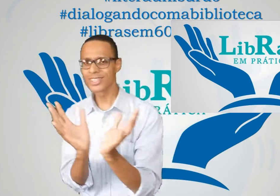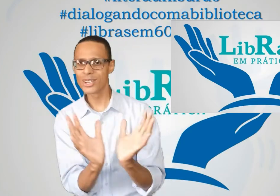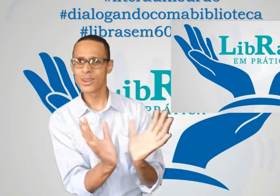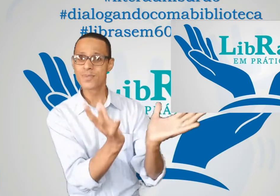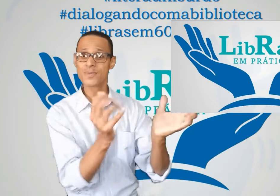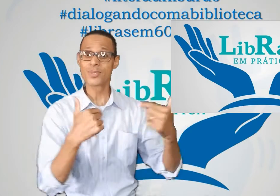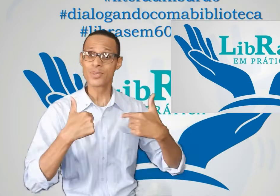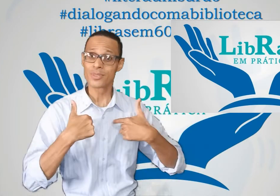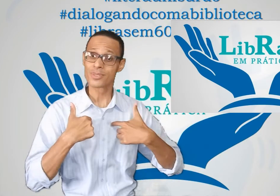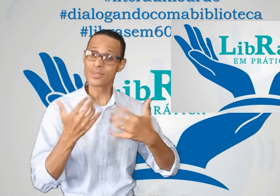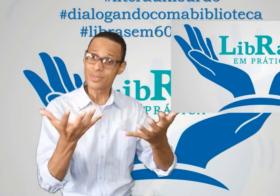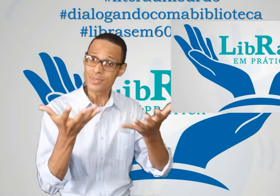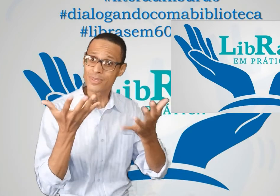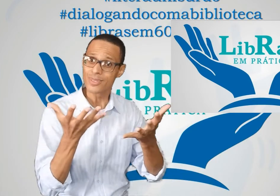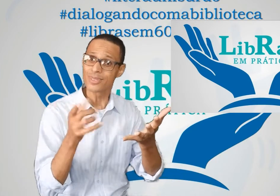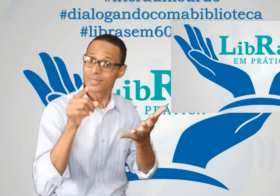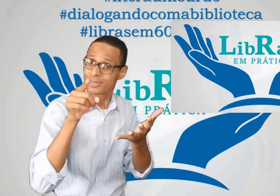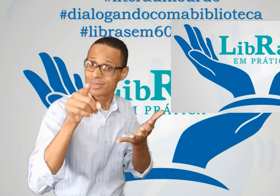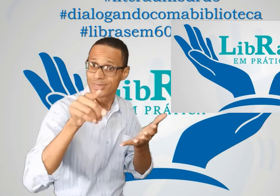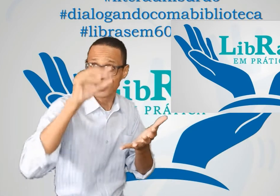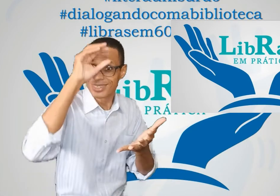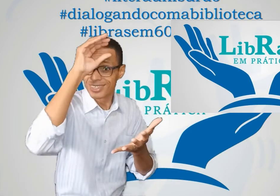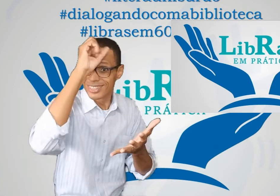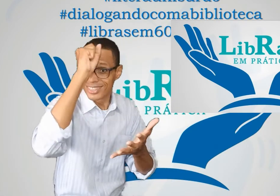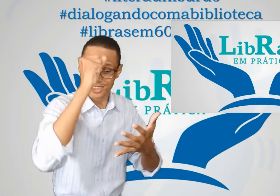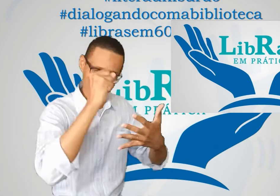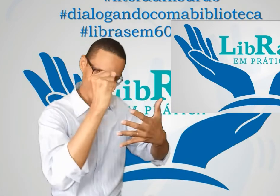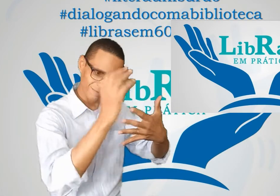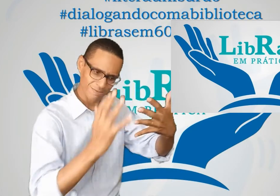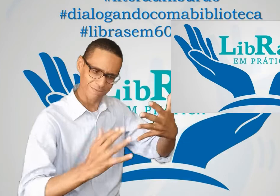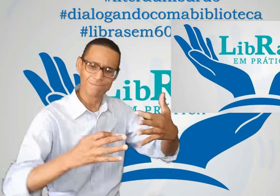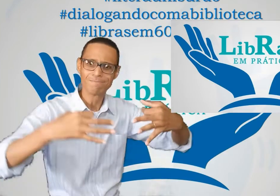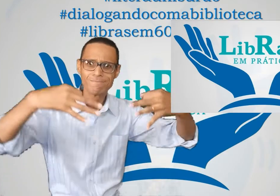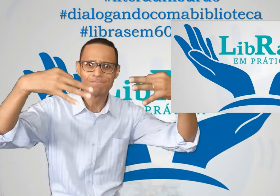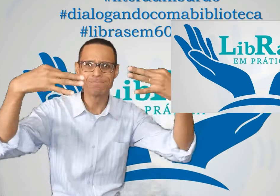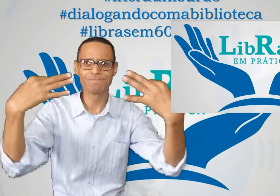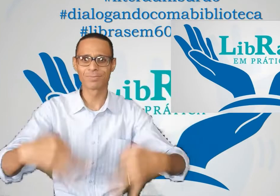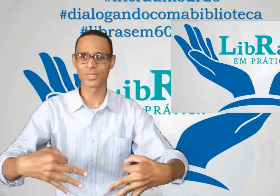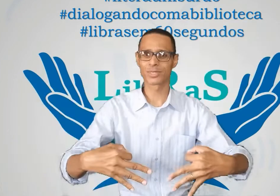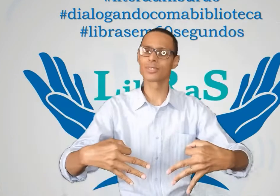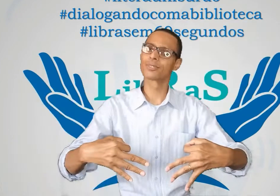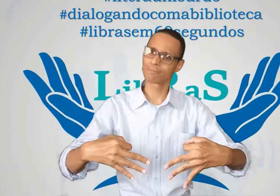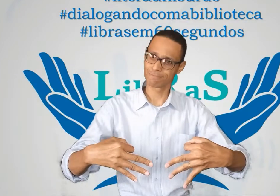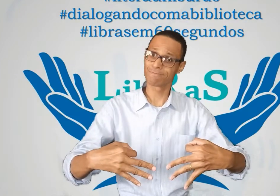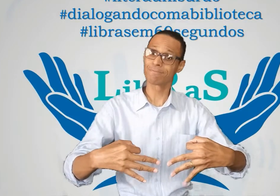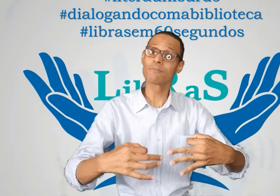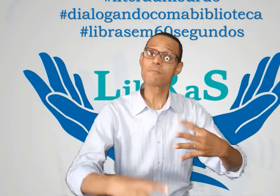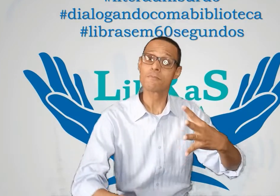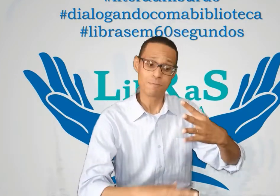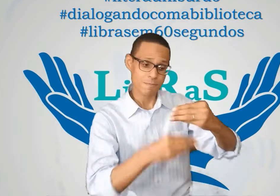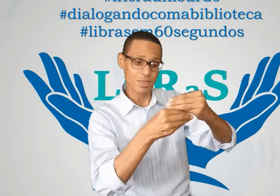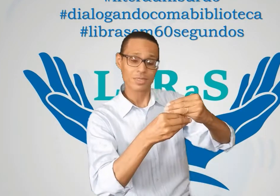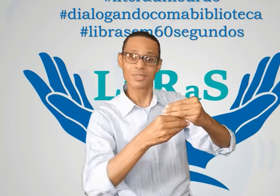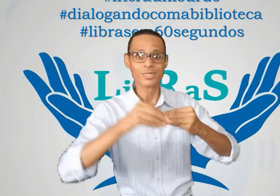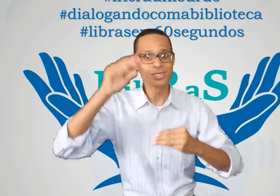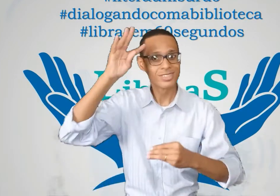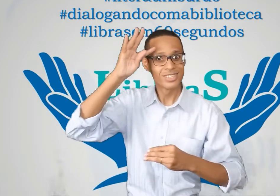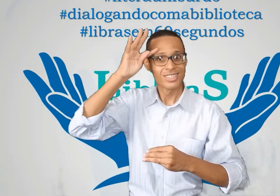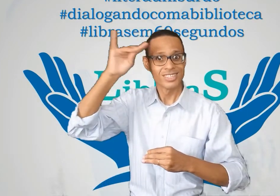Elas representam o meu desejo, o meu objetivo de incentivar e estimular a todos